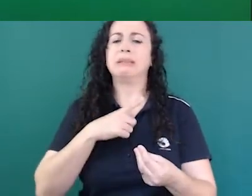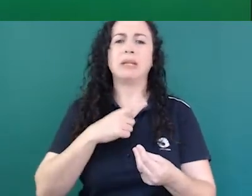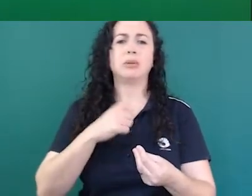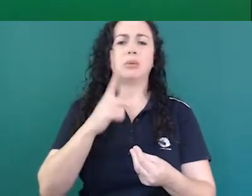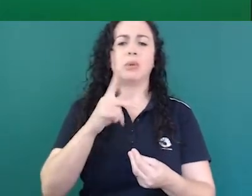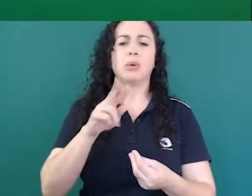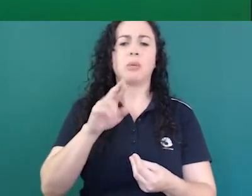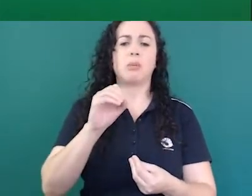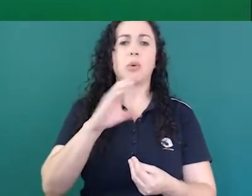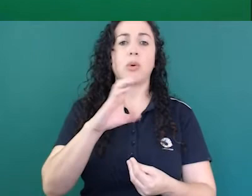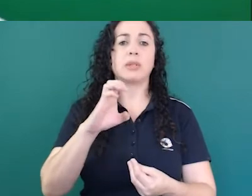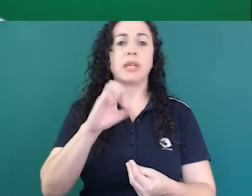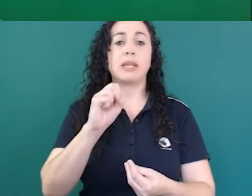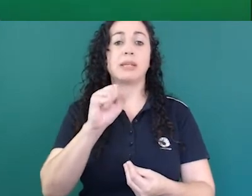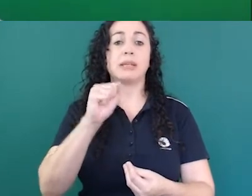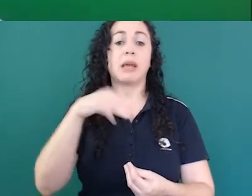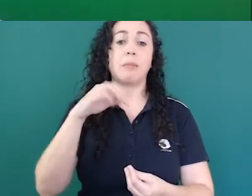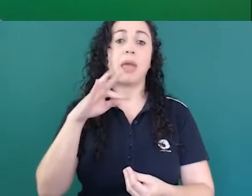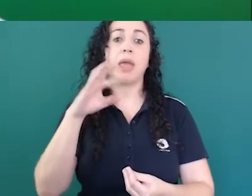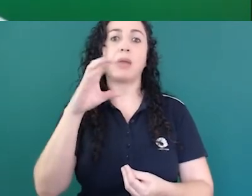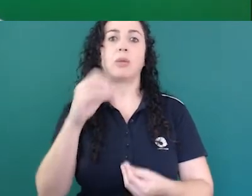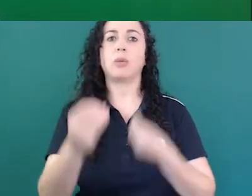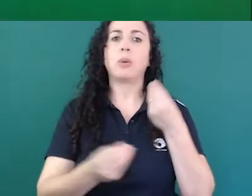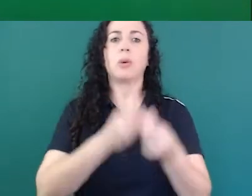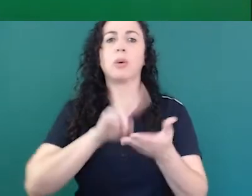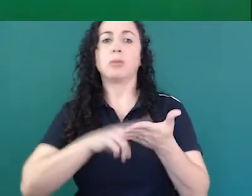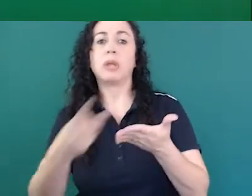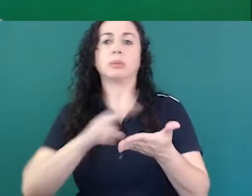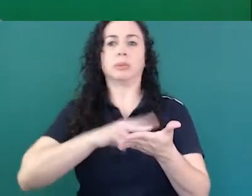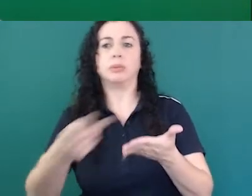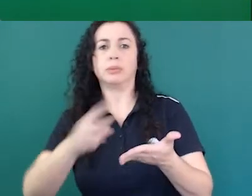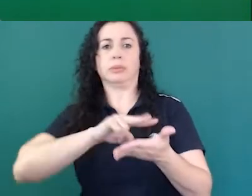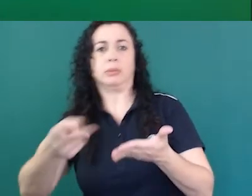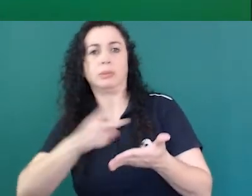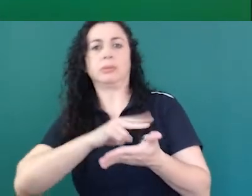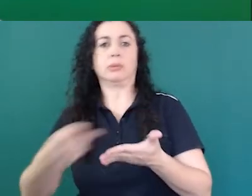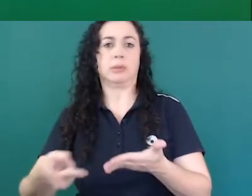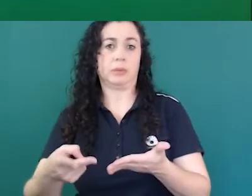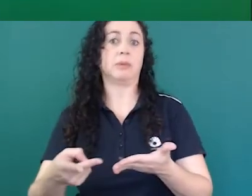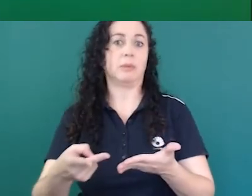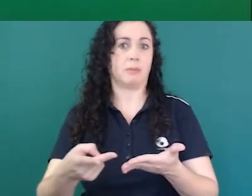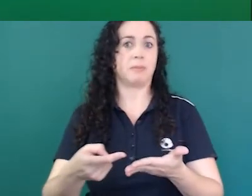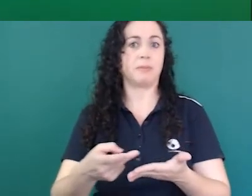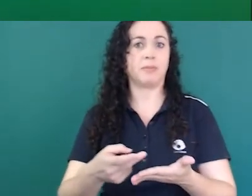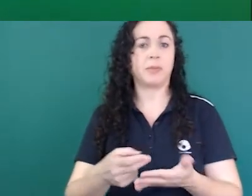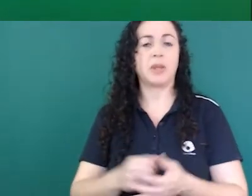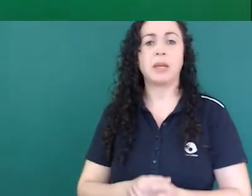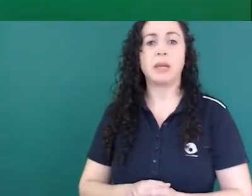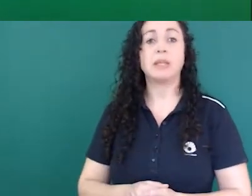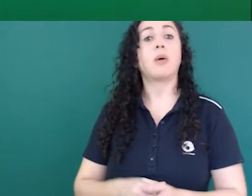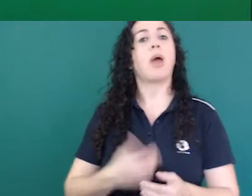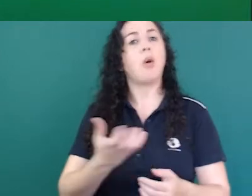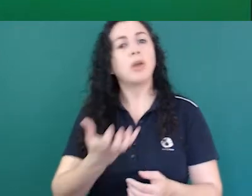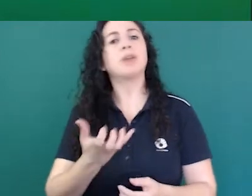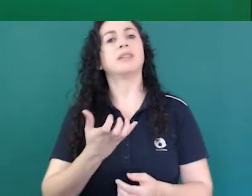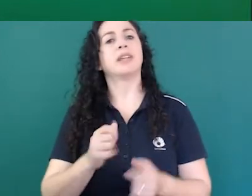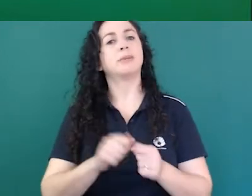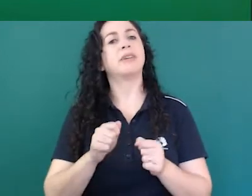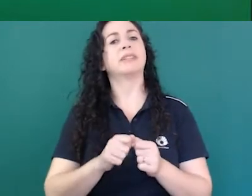como traduzir principalmente se já ocorreu então é mais fácil ótimo é isso que nós queremos perseguir também mas para isso nós precisamos ter um grande volume